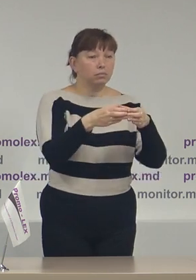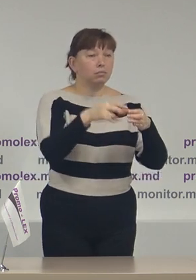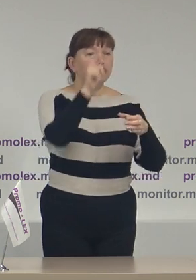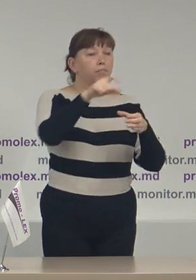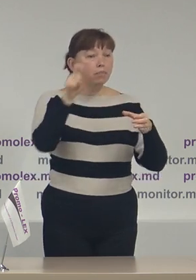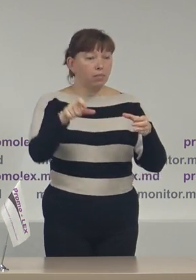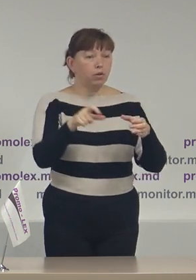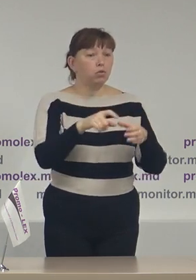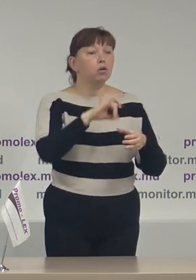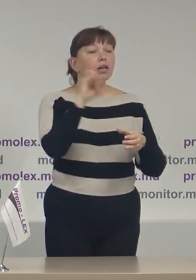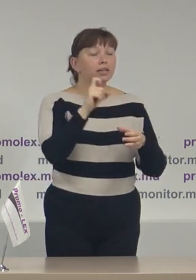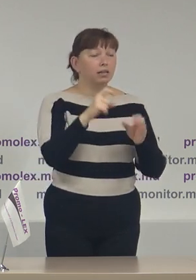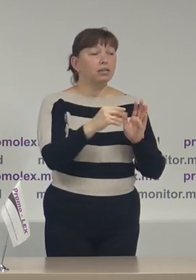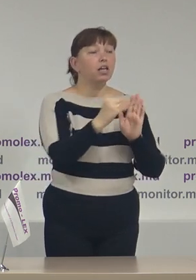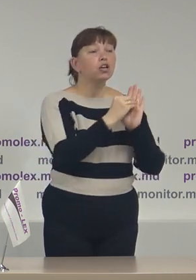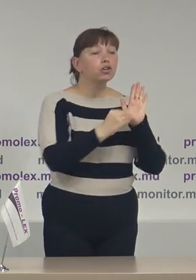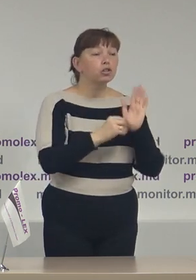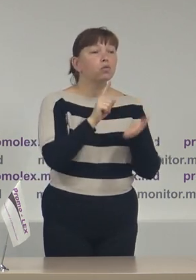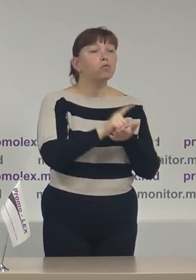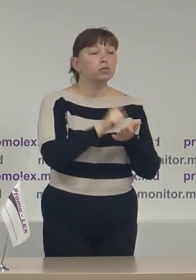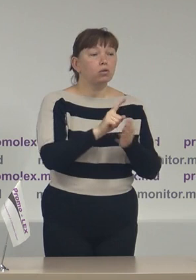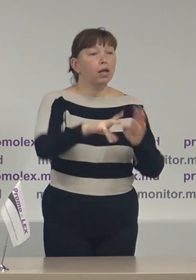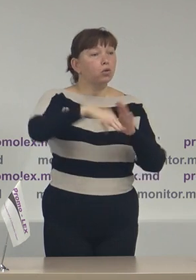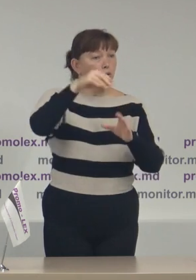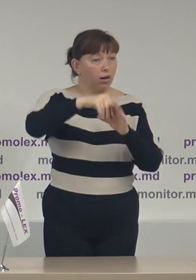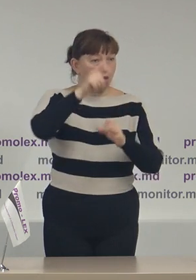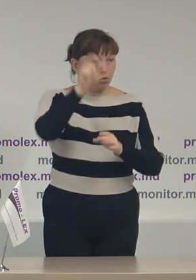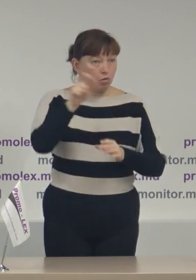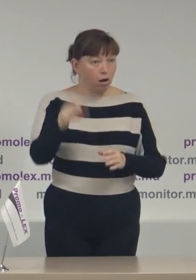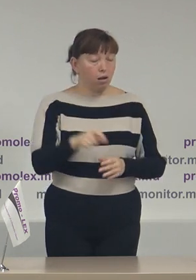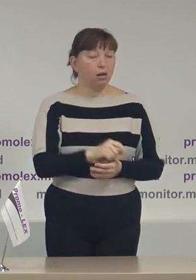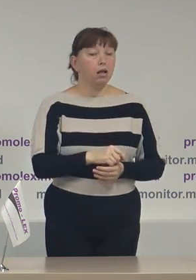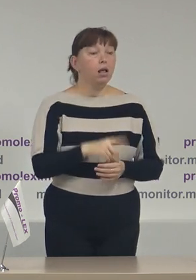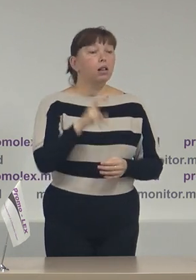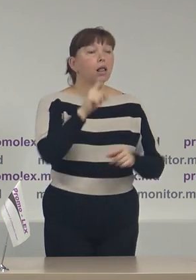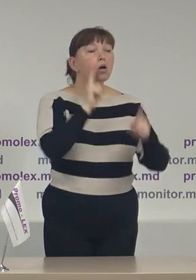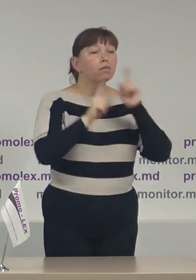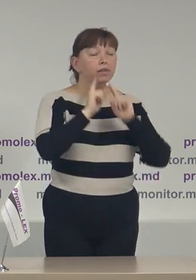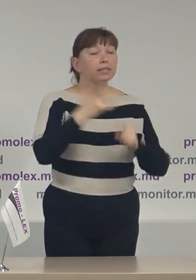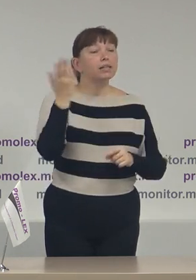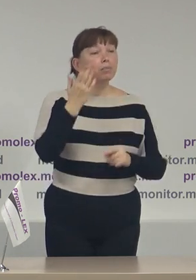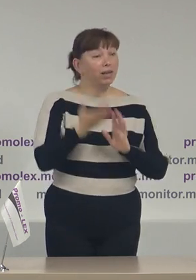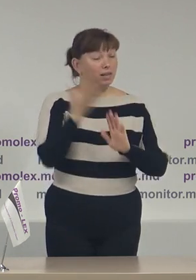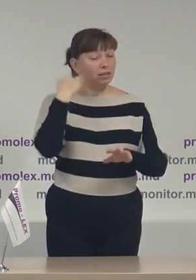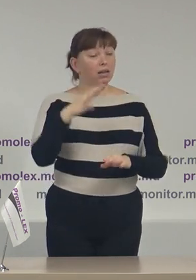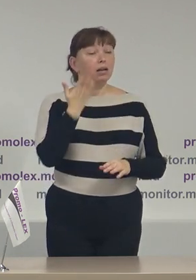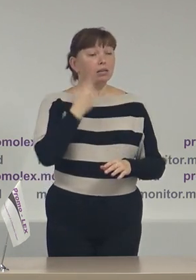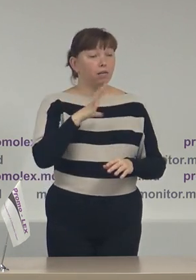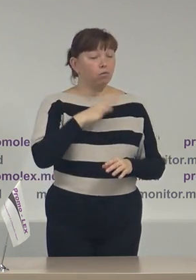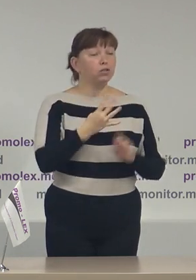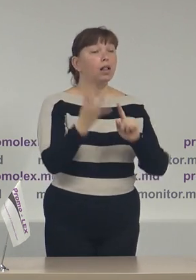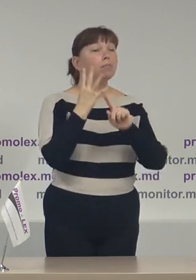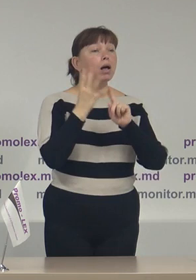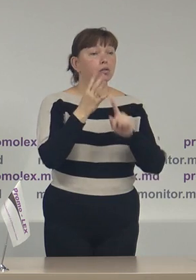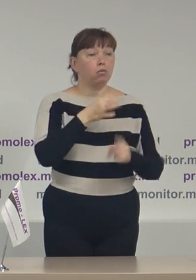din registrul funcționarilor electorale la conferință de presă precedent atunci când am prezentat cel de-al